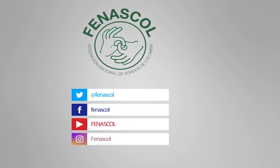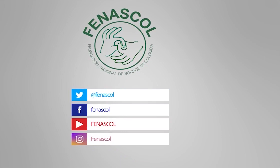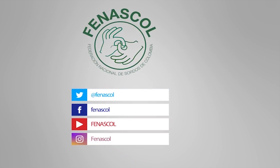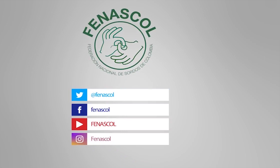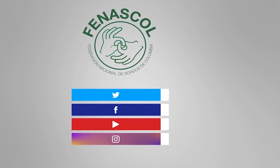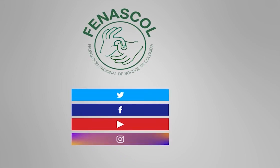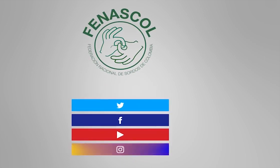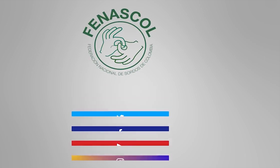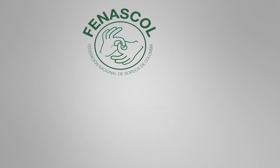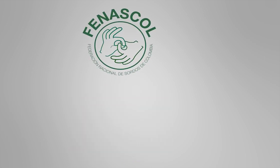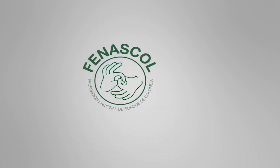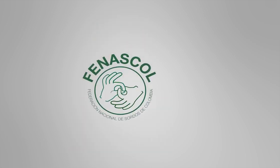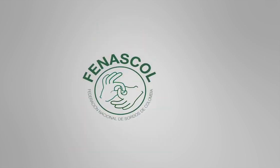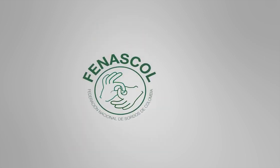¡Gracias! ¡Gracias! ¡Gracias! ¡Gracias!